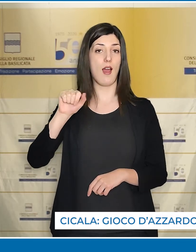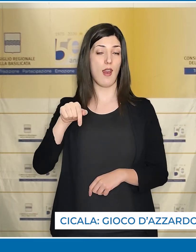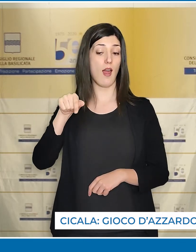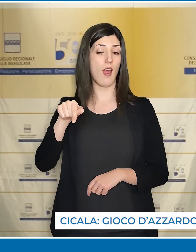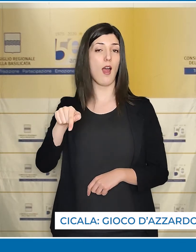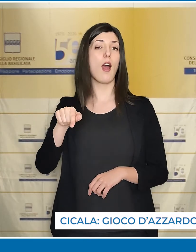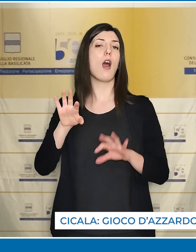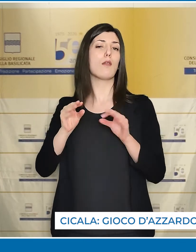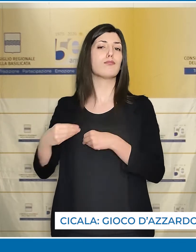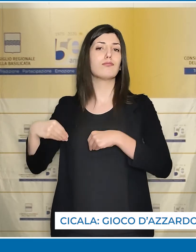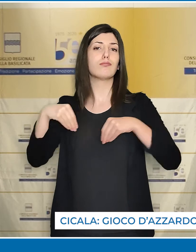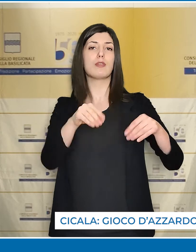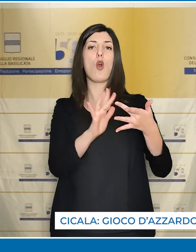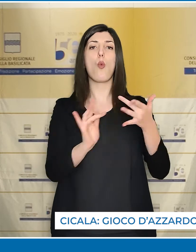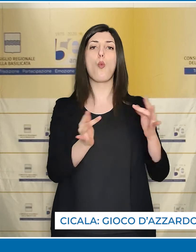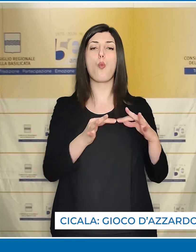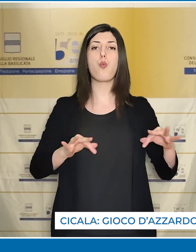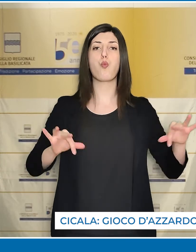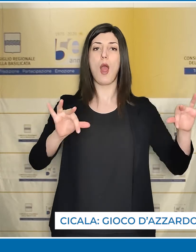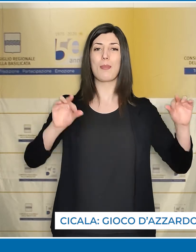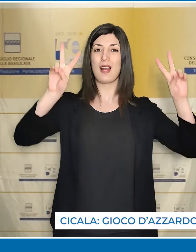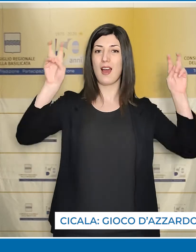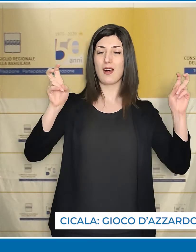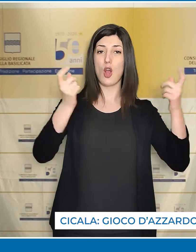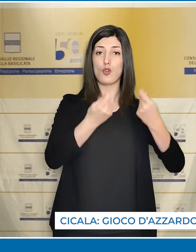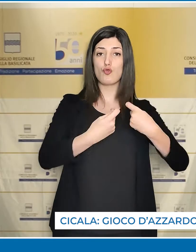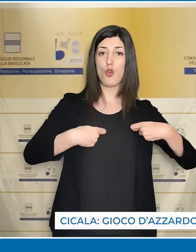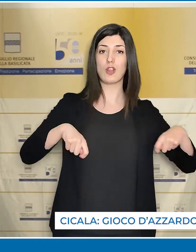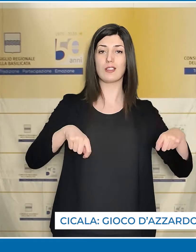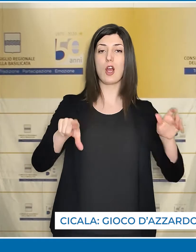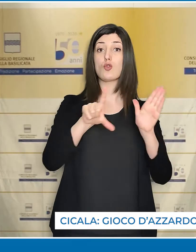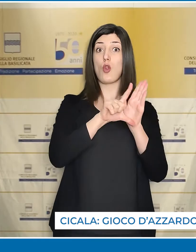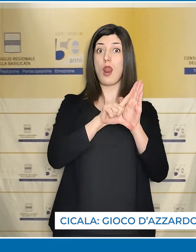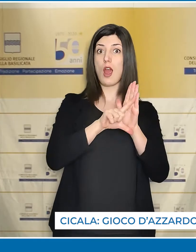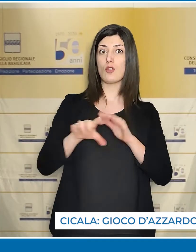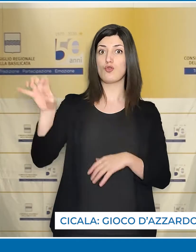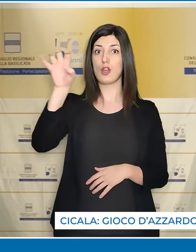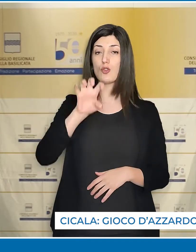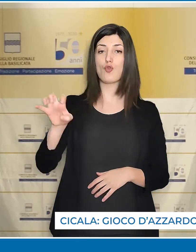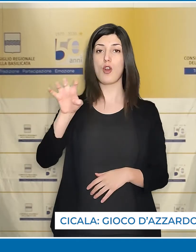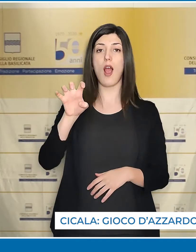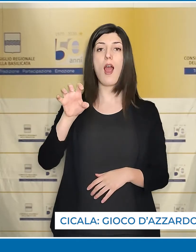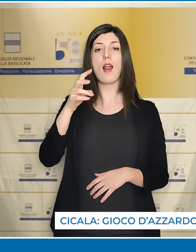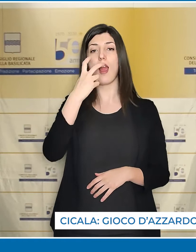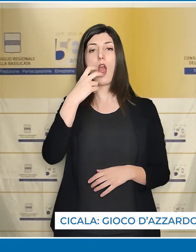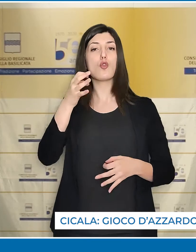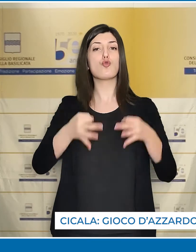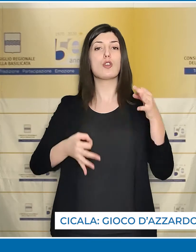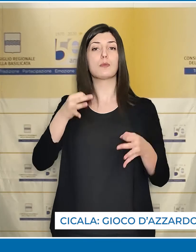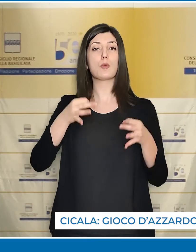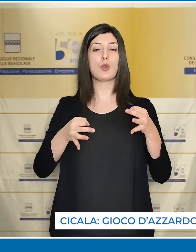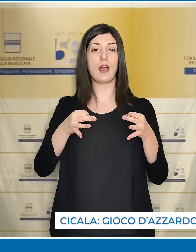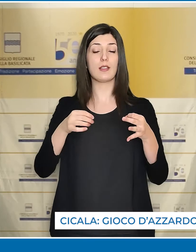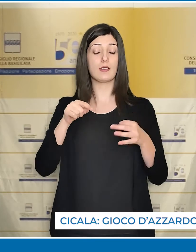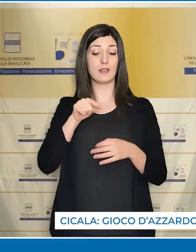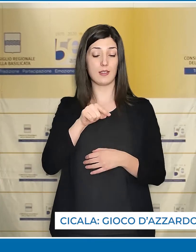regionale Cicala intervenendo al webinar Gioco d'azzardo, leggi regionali e